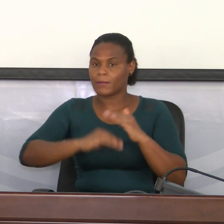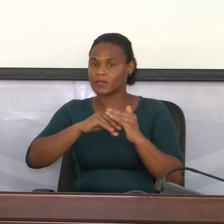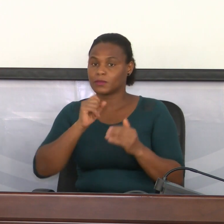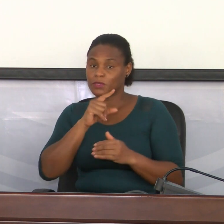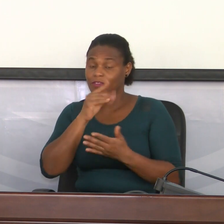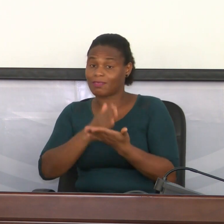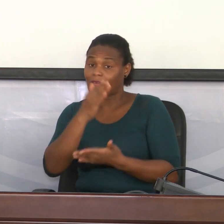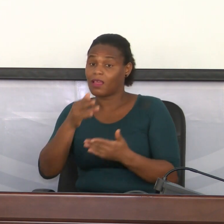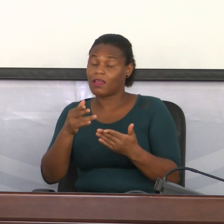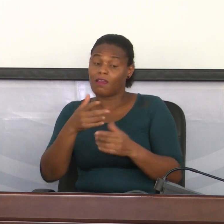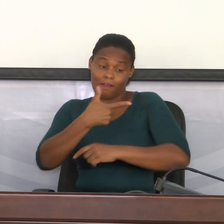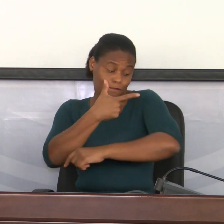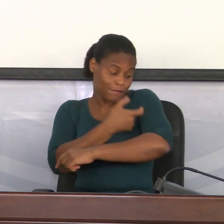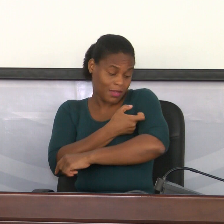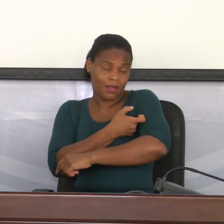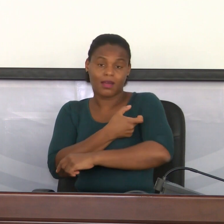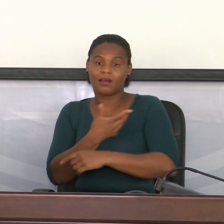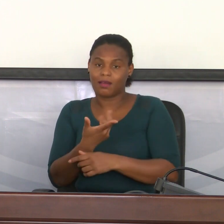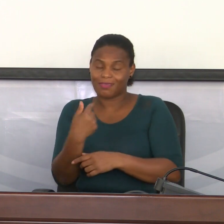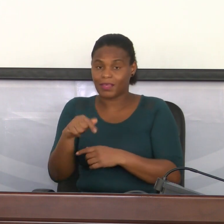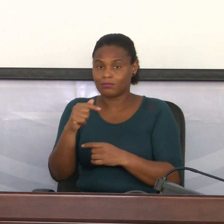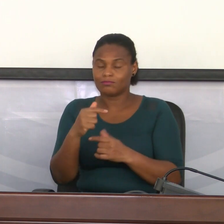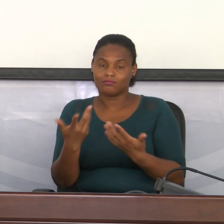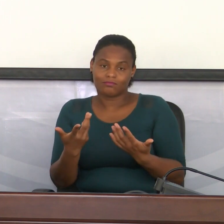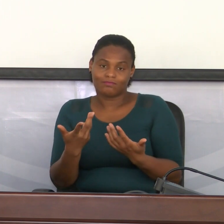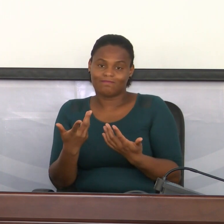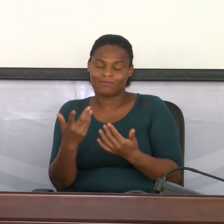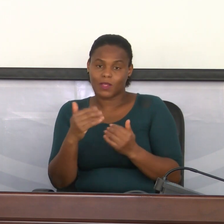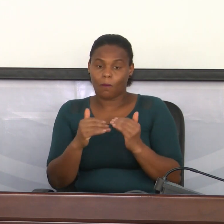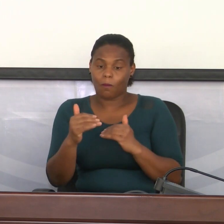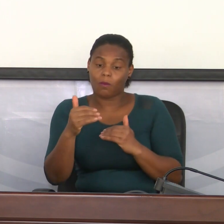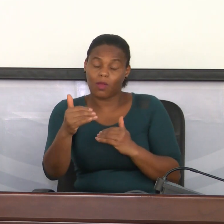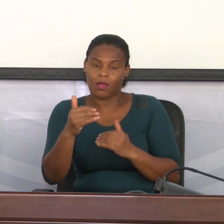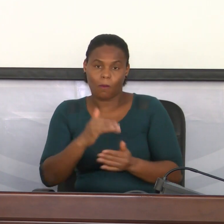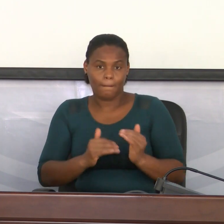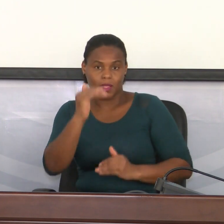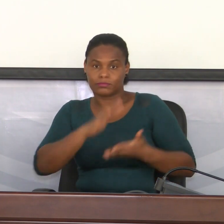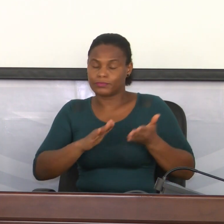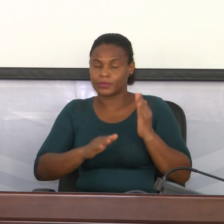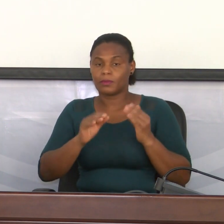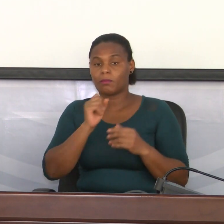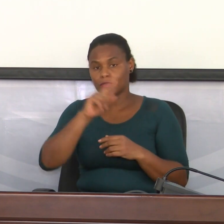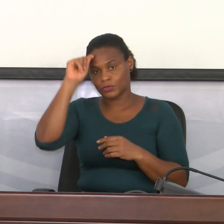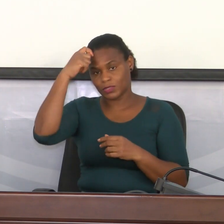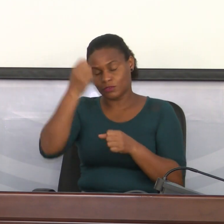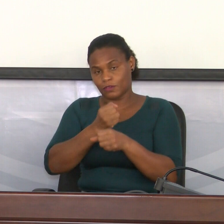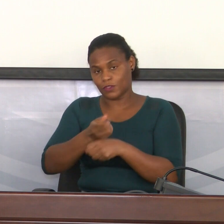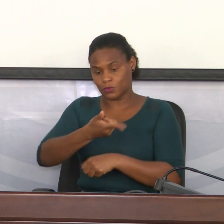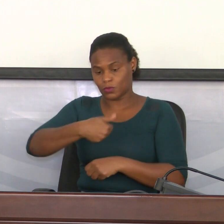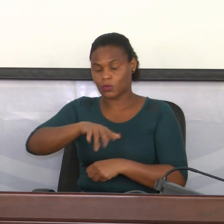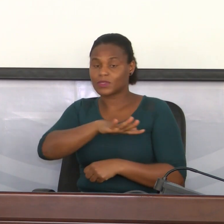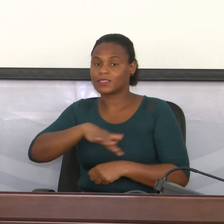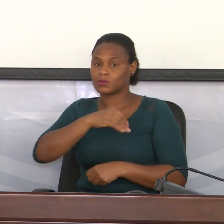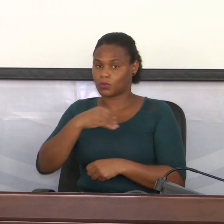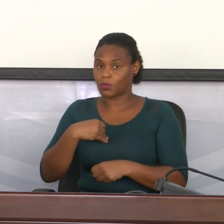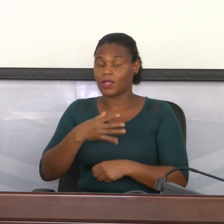até aparecer uma vacina, adiemos o máximo possível aumentos bruscos que ponham em casa o funcionamento do nosso Serviço Nacional de